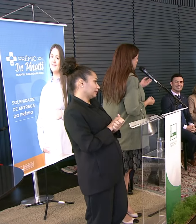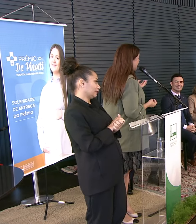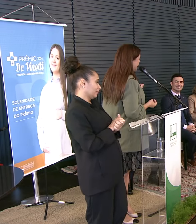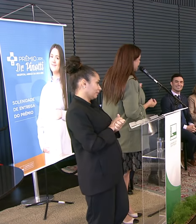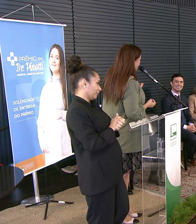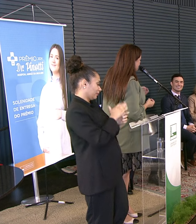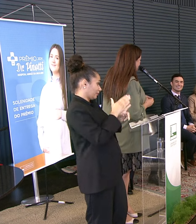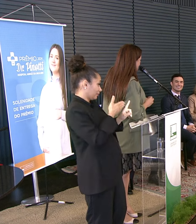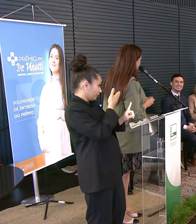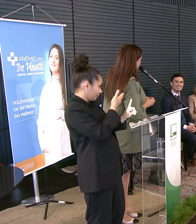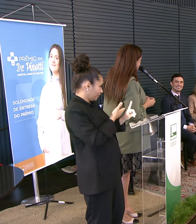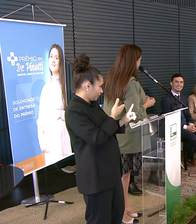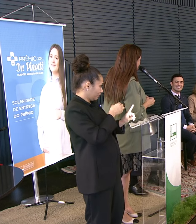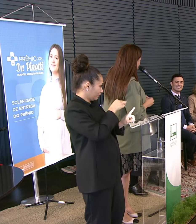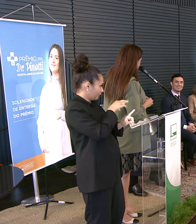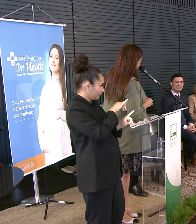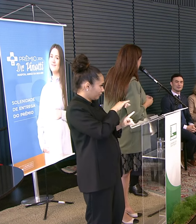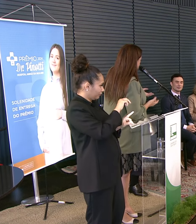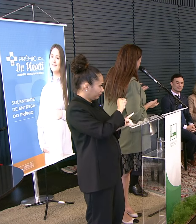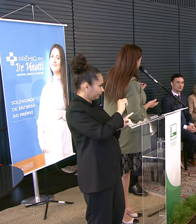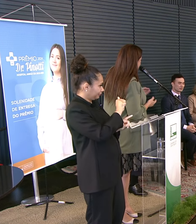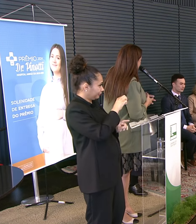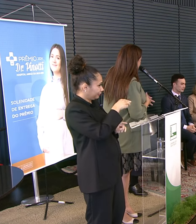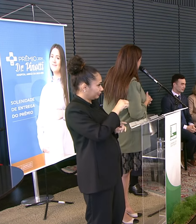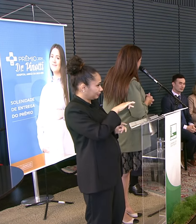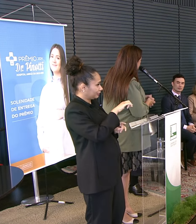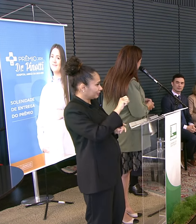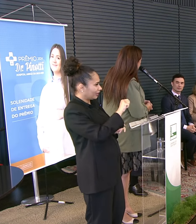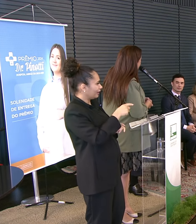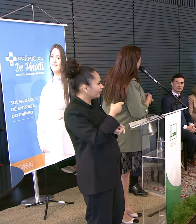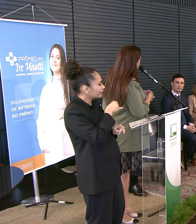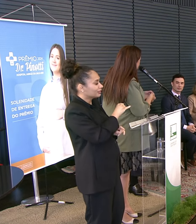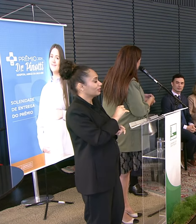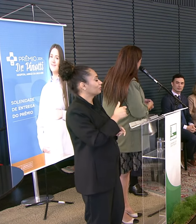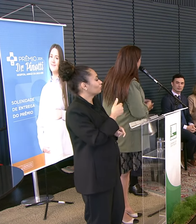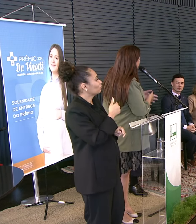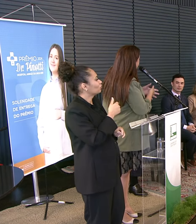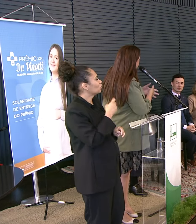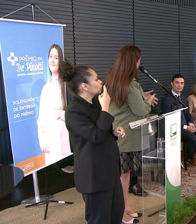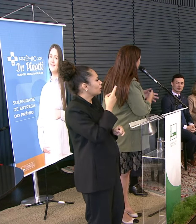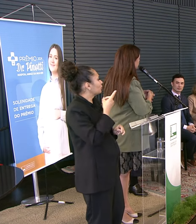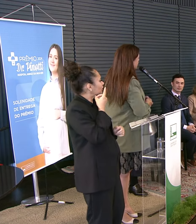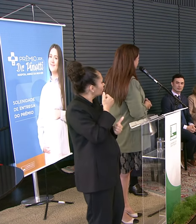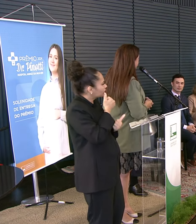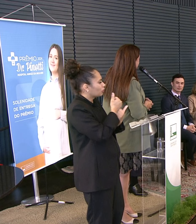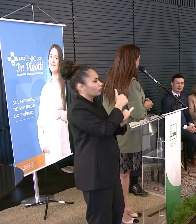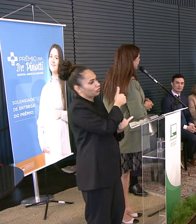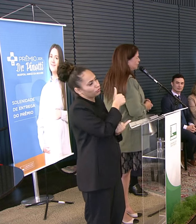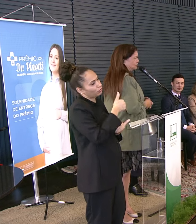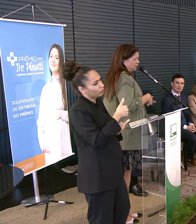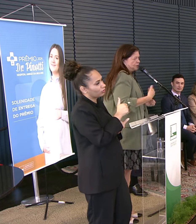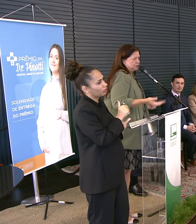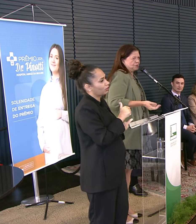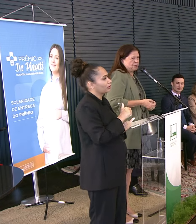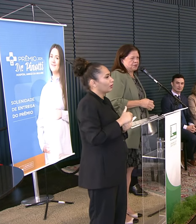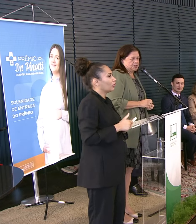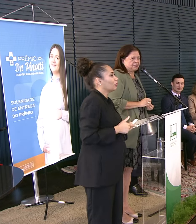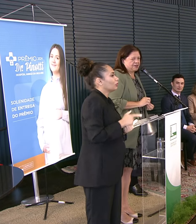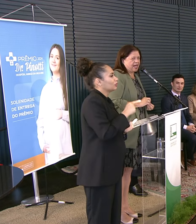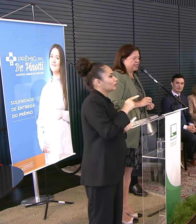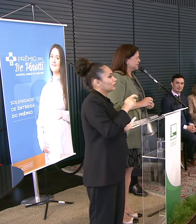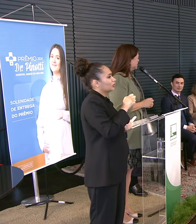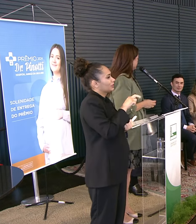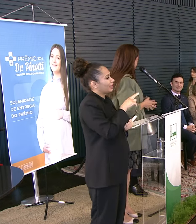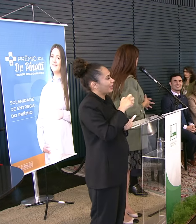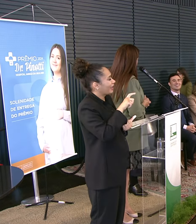Essa homenagem A Maria Amélia Se não fossem Os deputados Então o deputado Deputado Luizinho Deputado Luizinho Soraya Deputado Geraldo Que contou Como